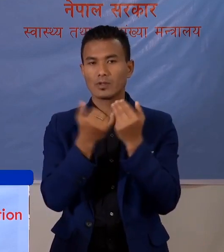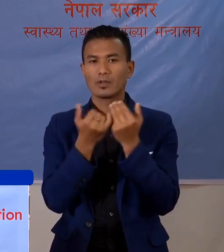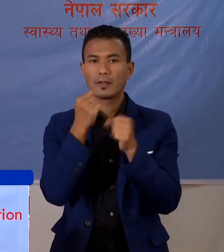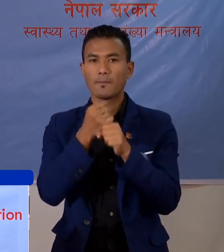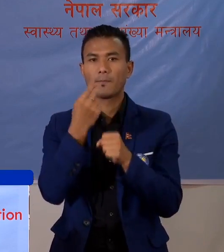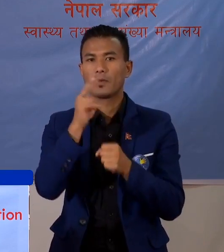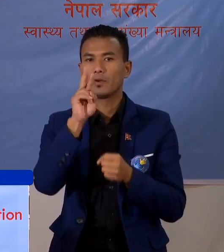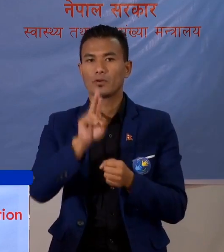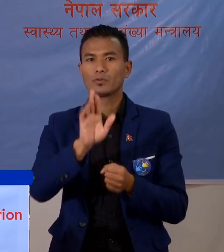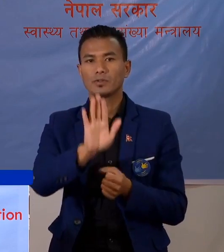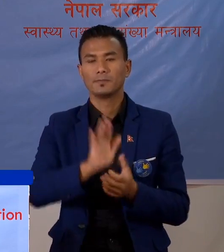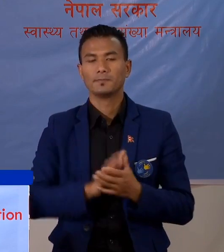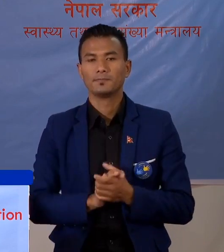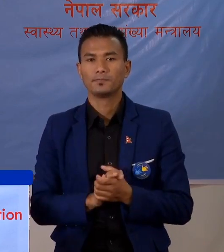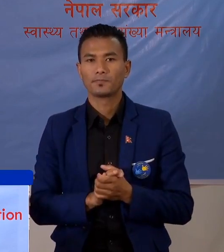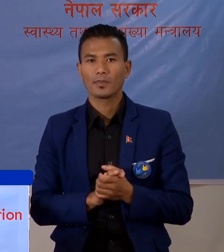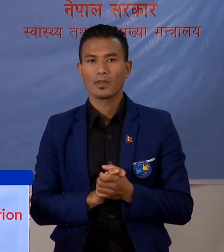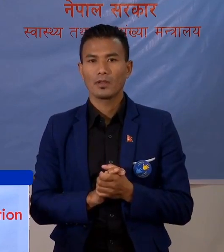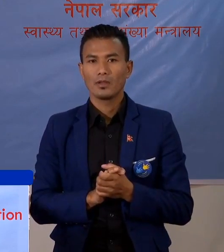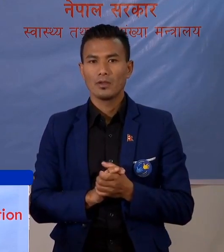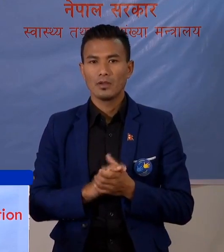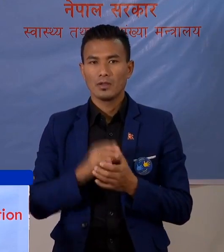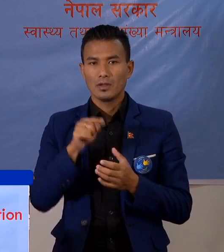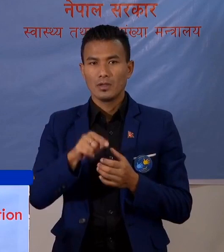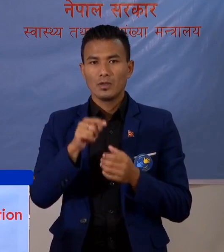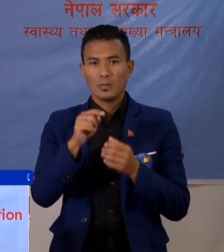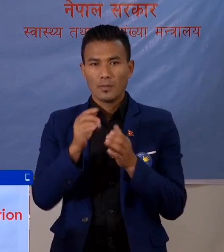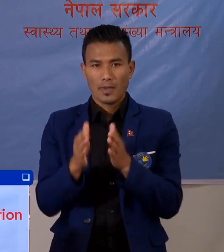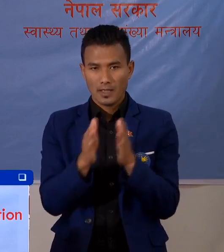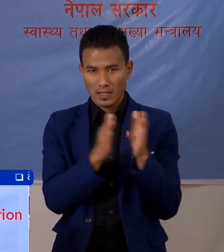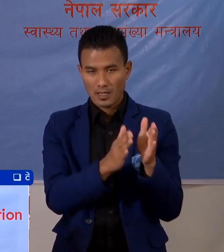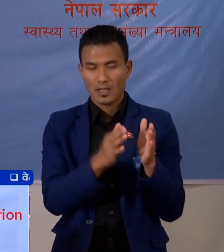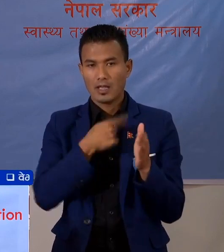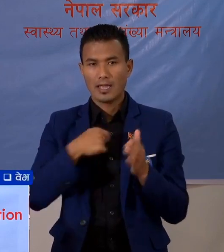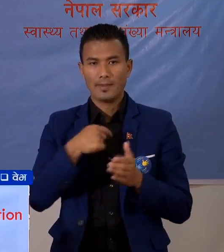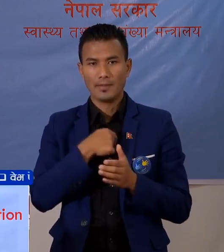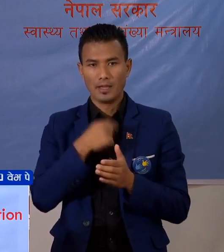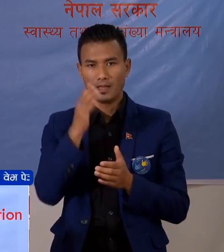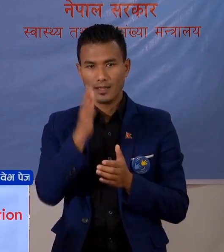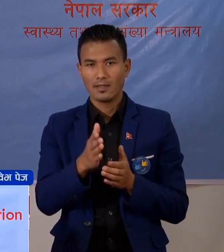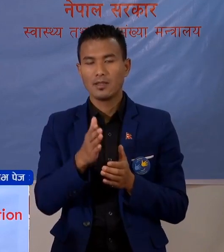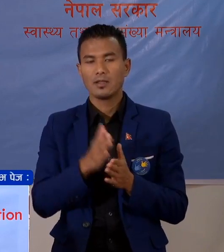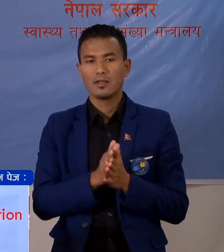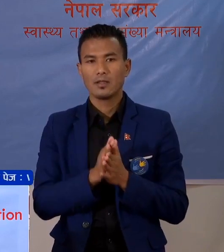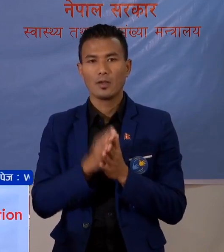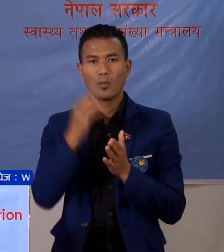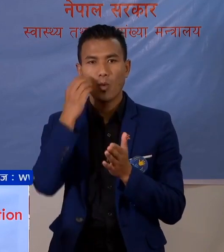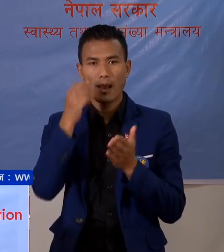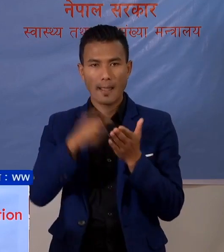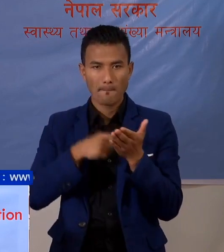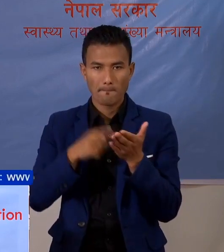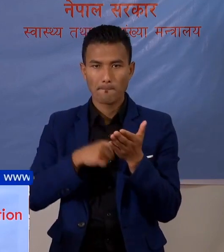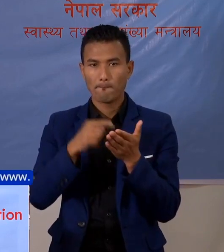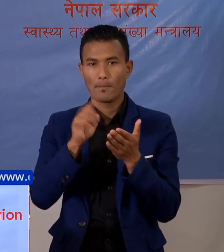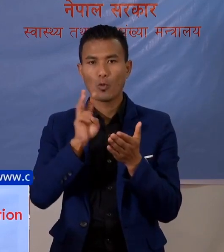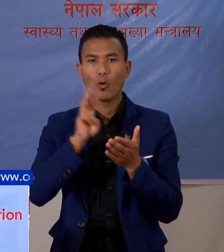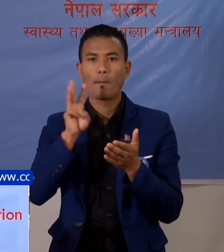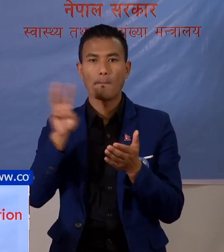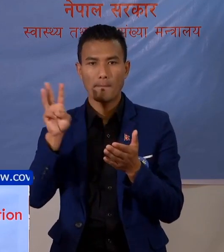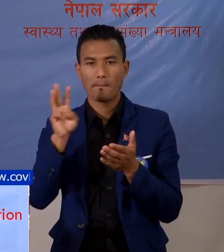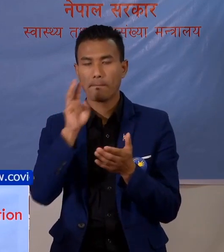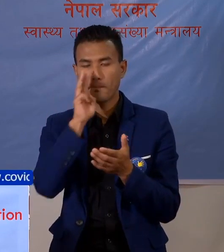संख्या 3028 पुगे को ली बाथेक, आमीले, मोबायल एप रॉबस फेज मा